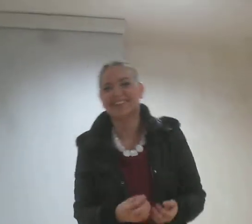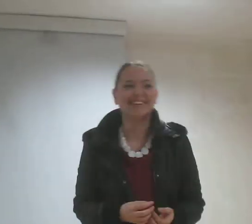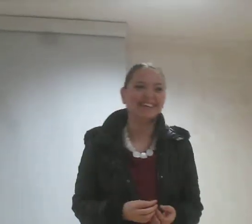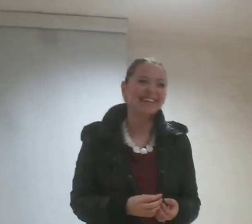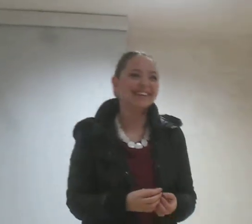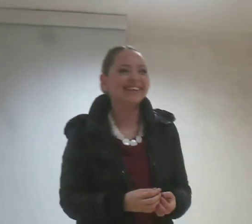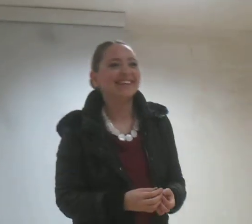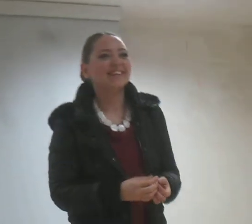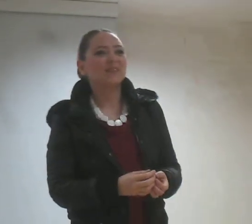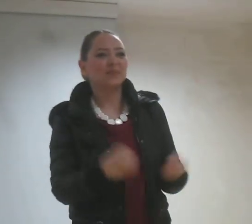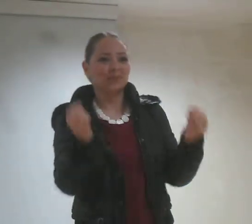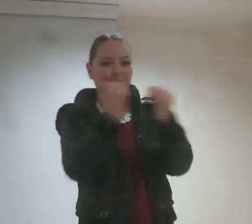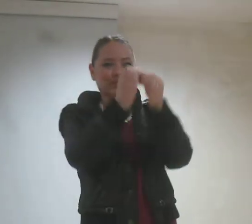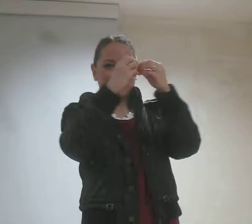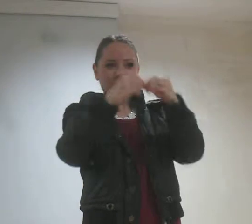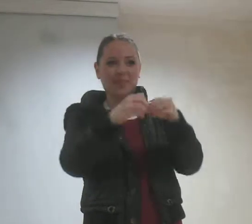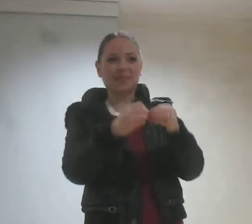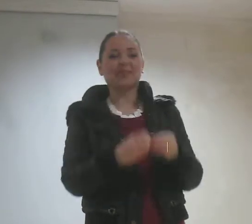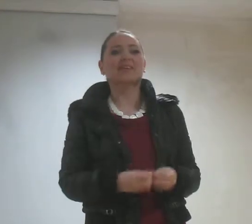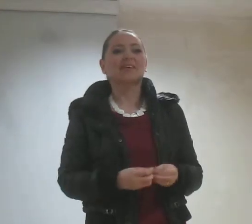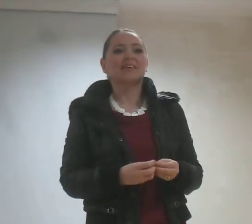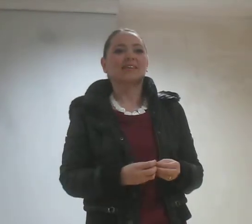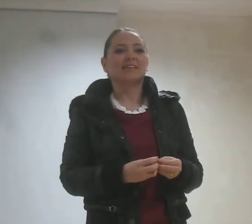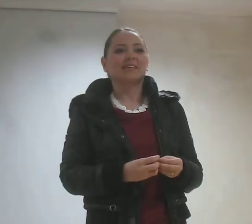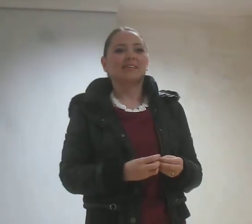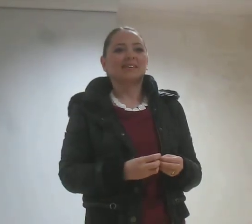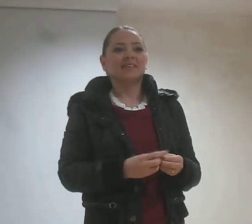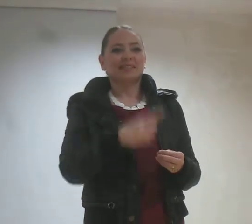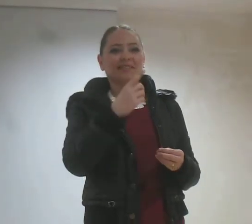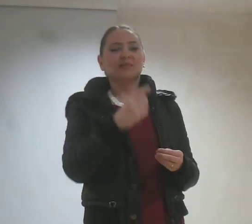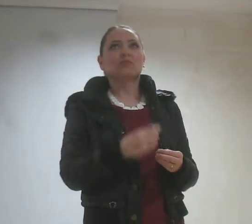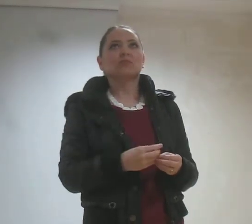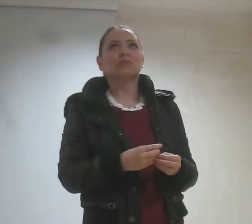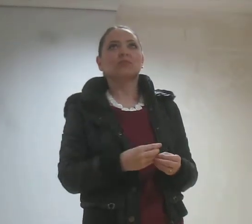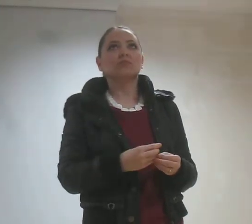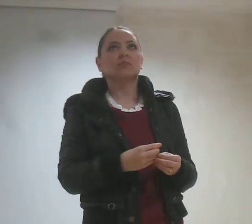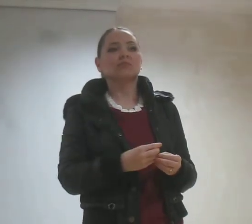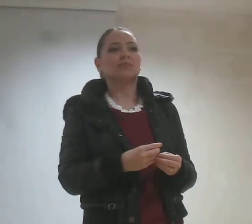Beş dakika. Ortalama. Ortalama. Ama bir yandan tavsiye oynasın.